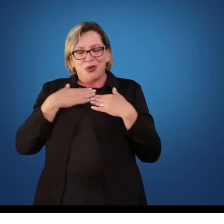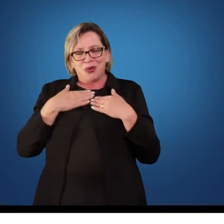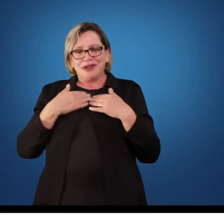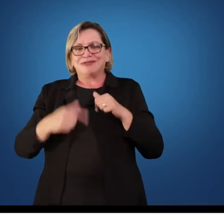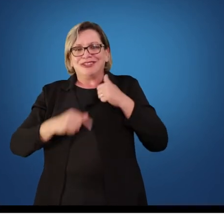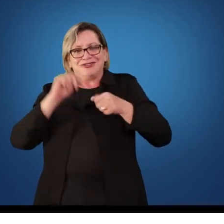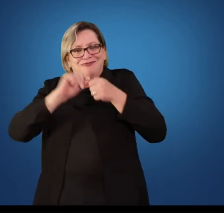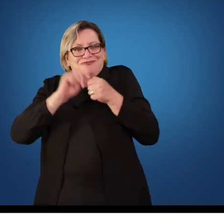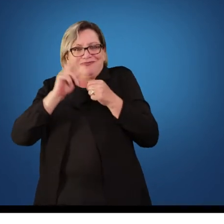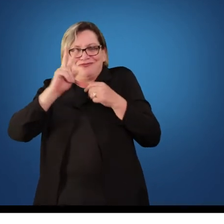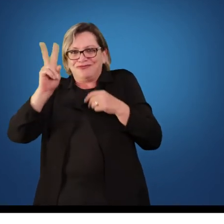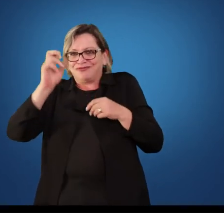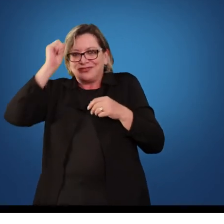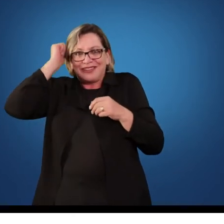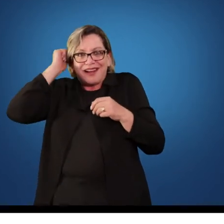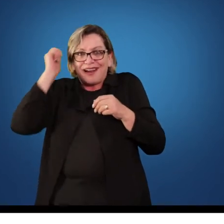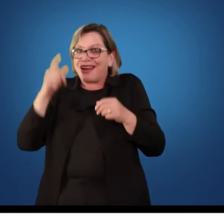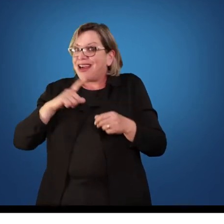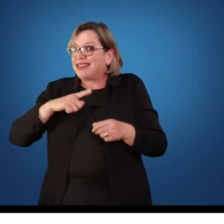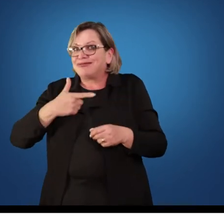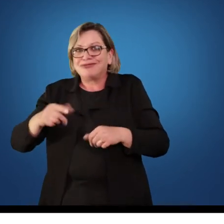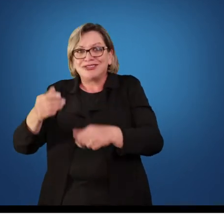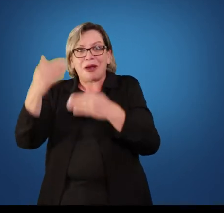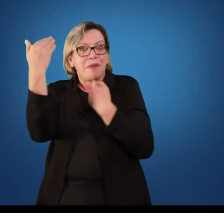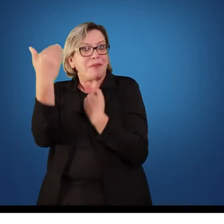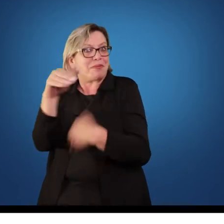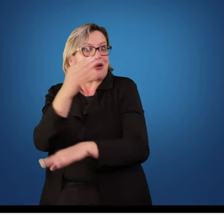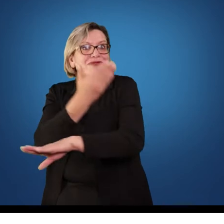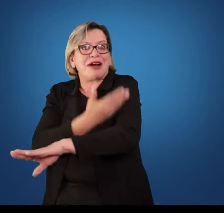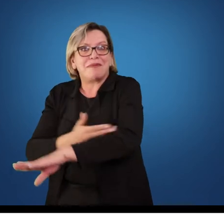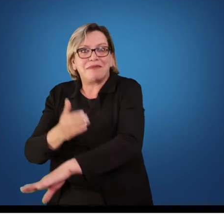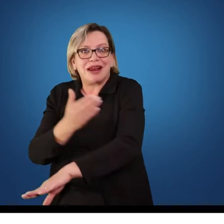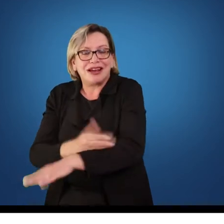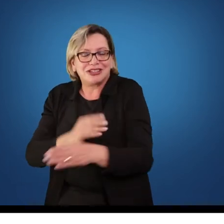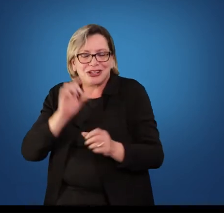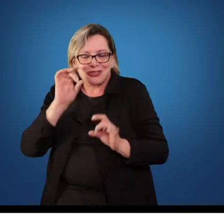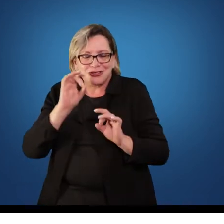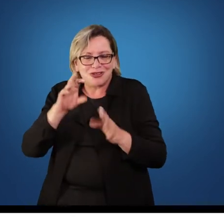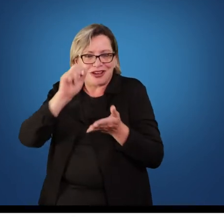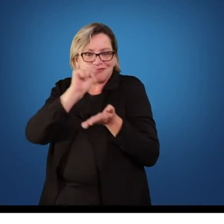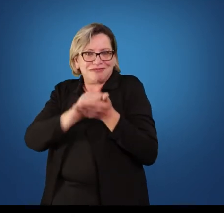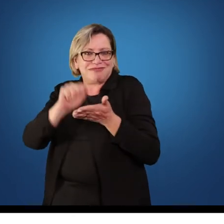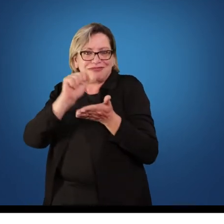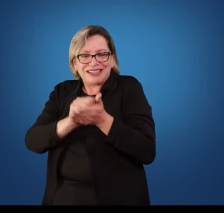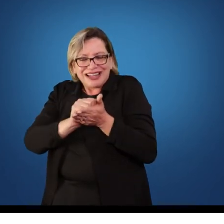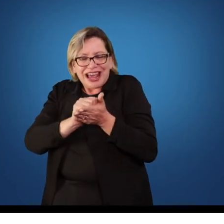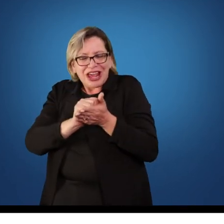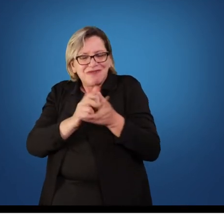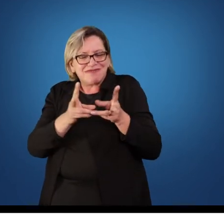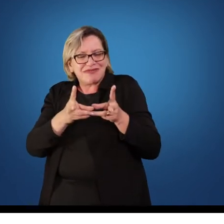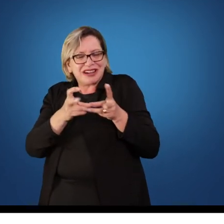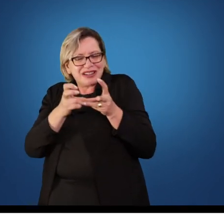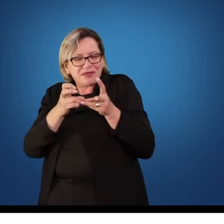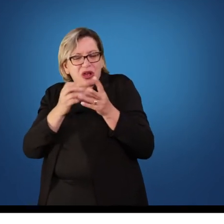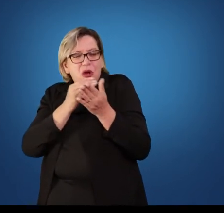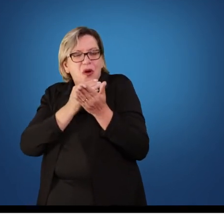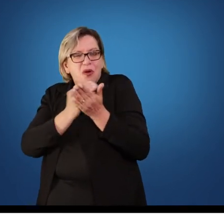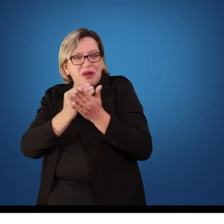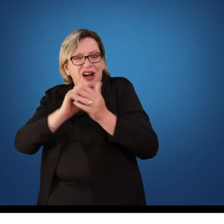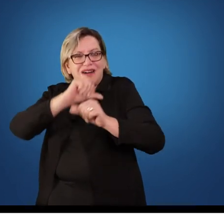vestibular e a prova escrita. Ali eu acho que começou a mudança da Educação Física e das metodologias. Ali a gente